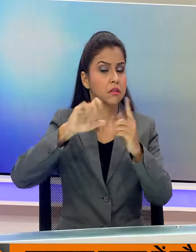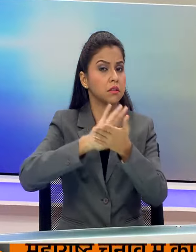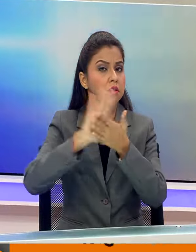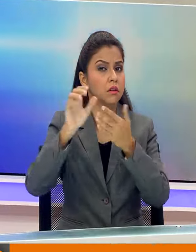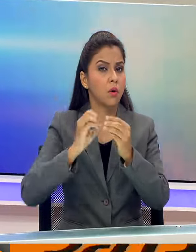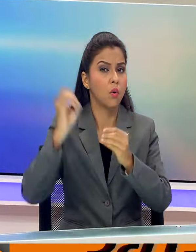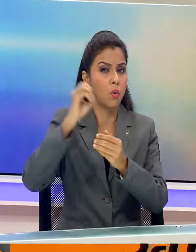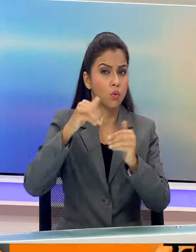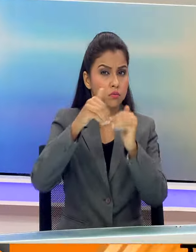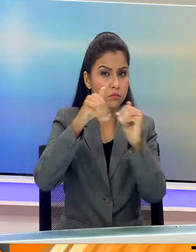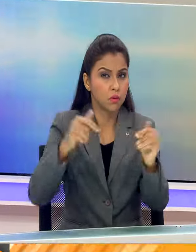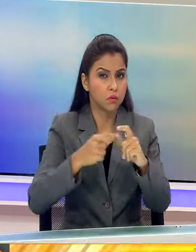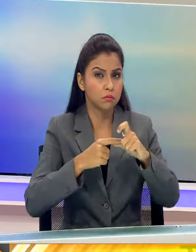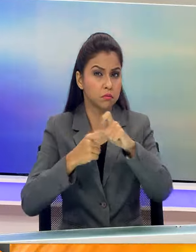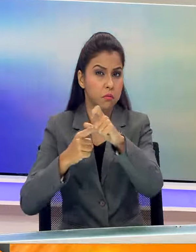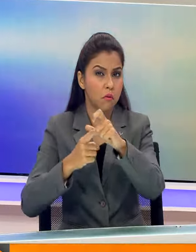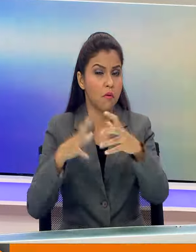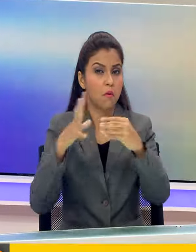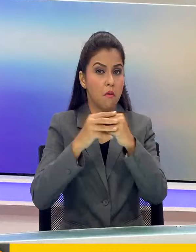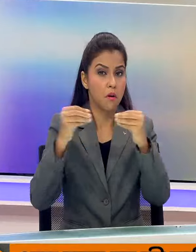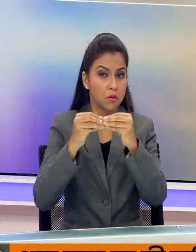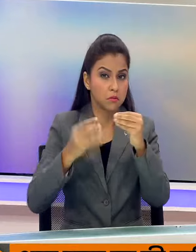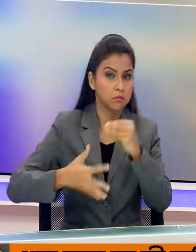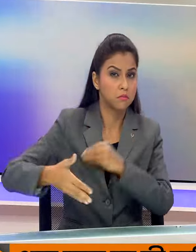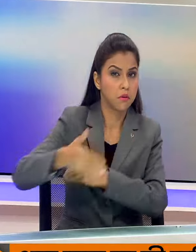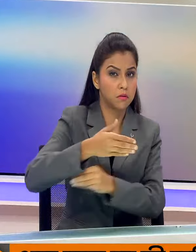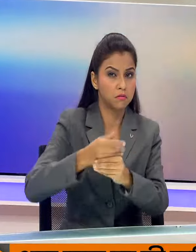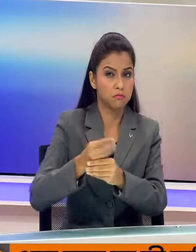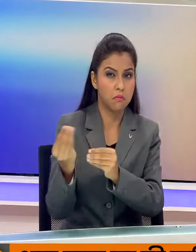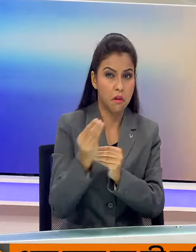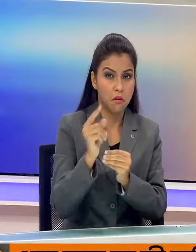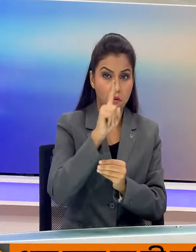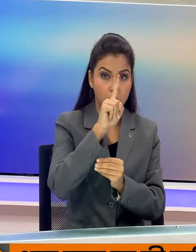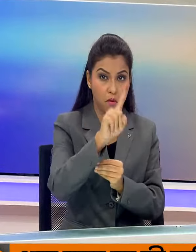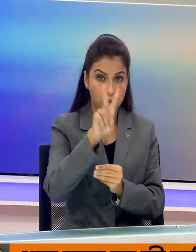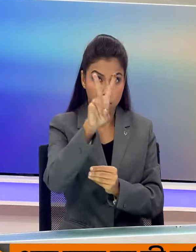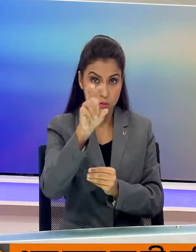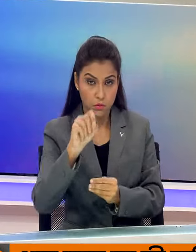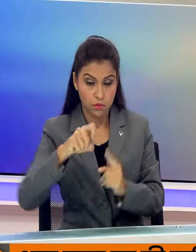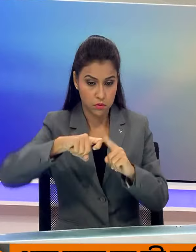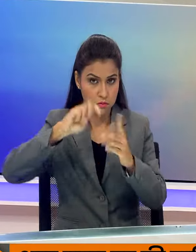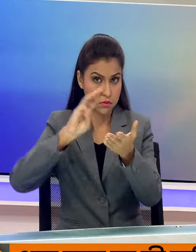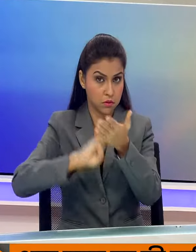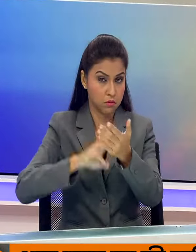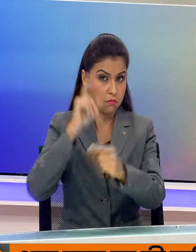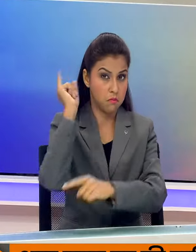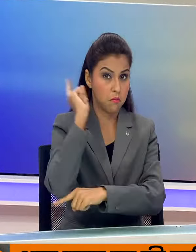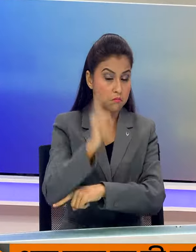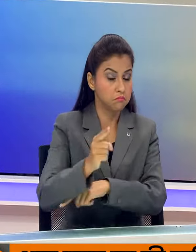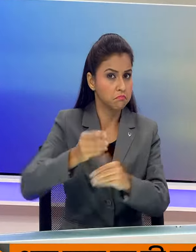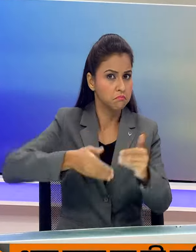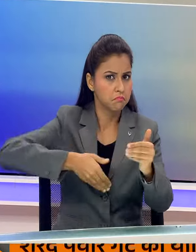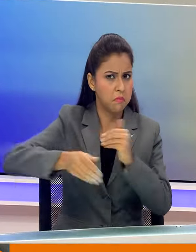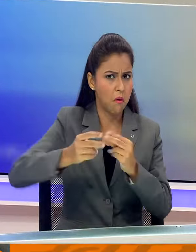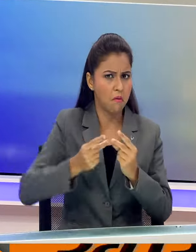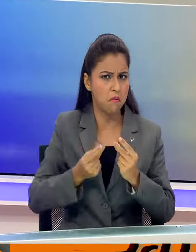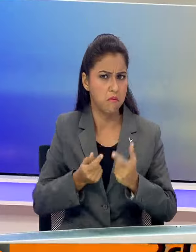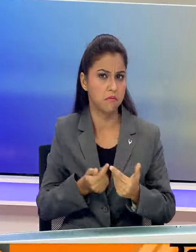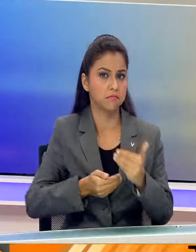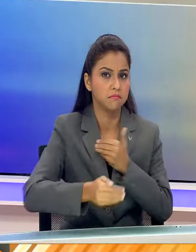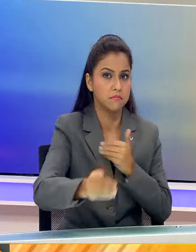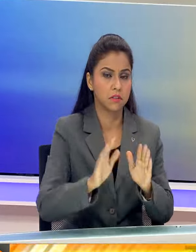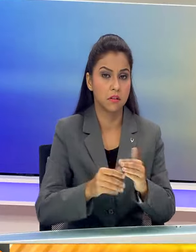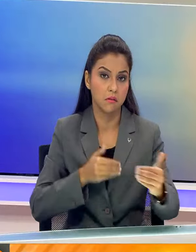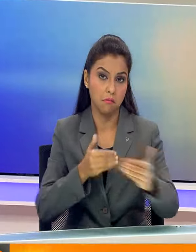उड़ीशा और पश्चिम मंगाल तटो से यह चक्रवात लगभग 120 किलोमीटर पती घंटे की रफतार के साथ